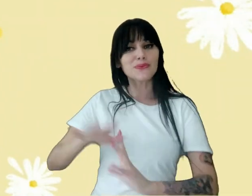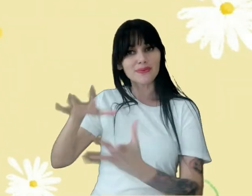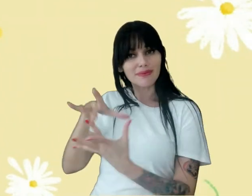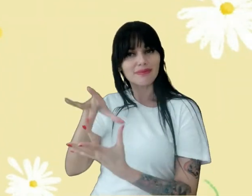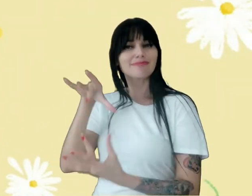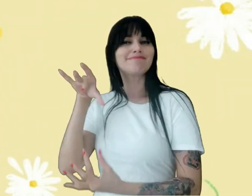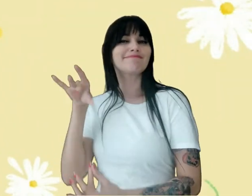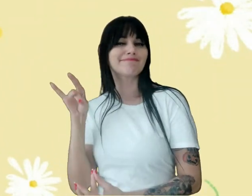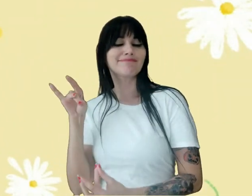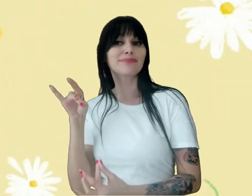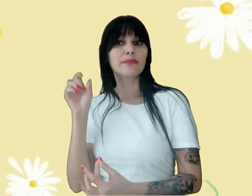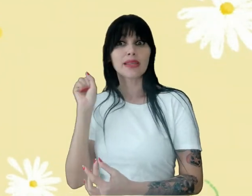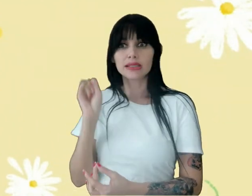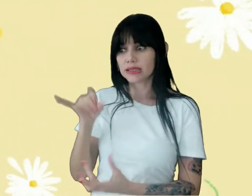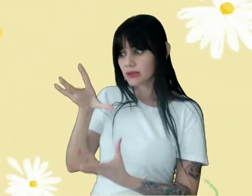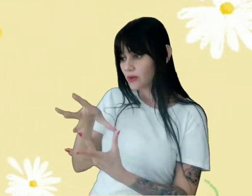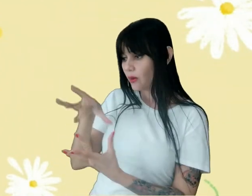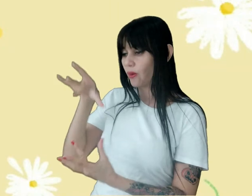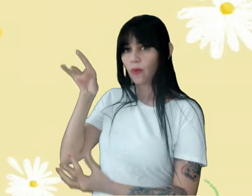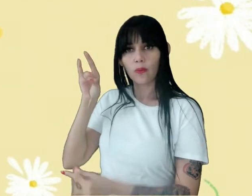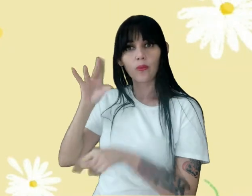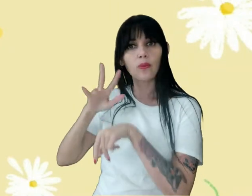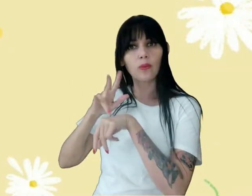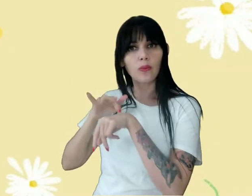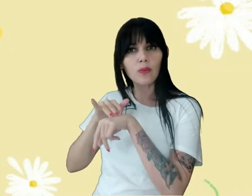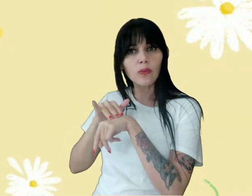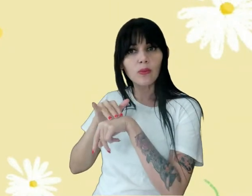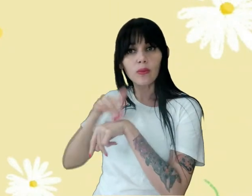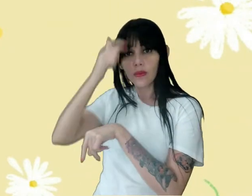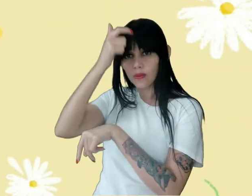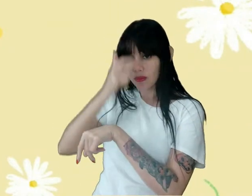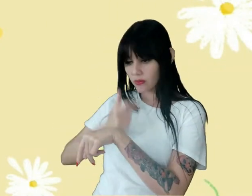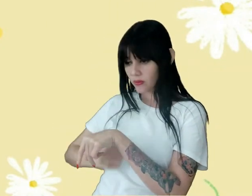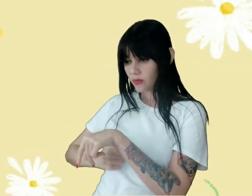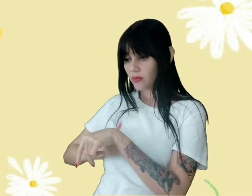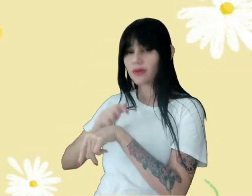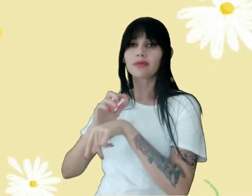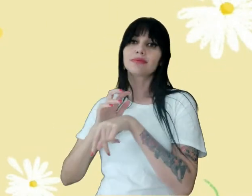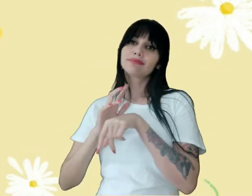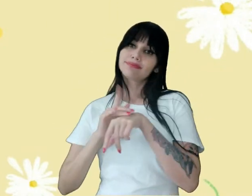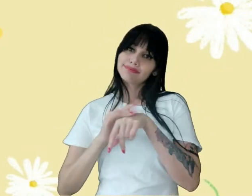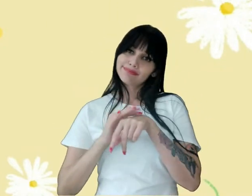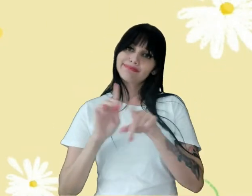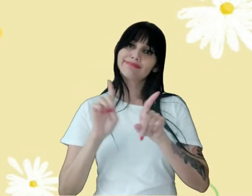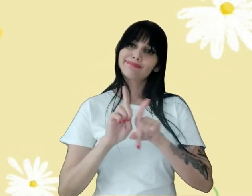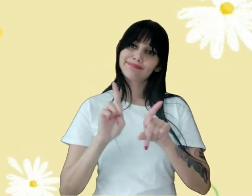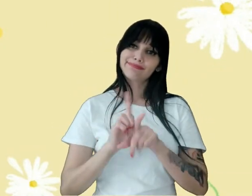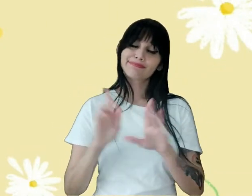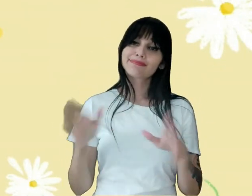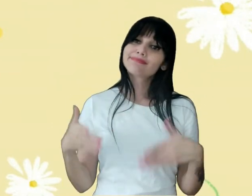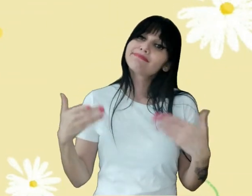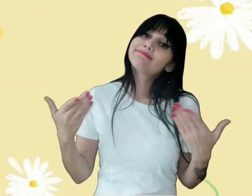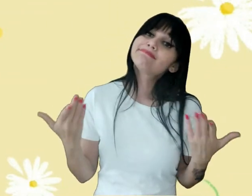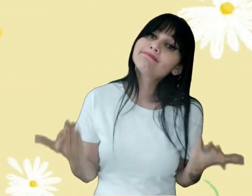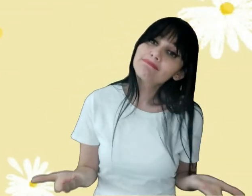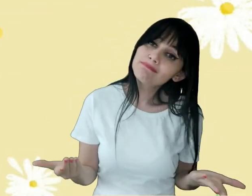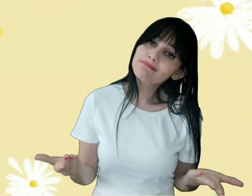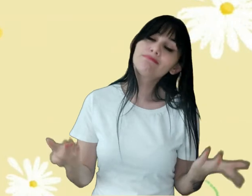Pois se o espírito Está doente O corpo adoecerá E então Amiguinhos Devemos